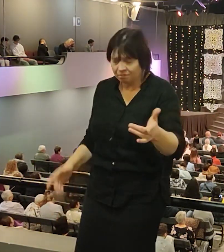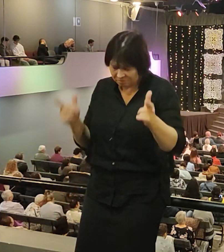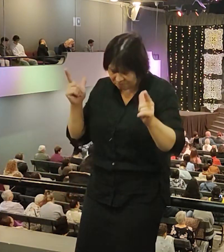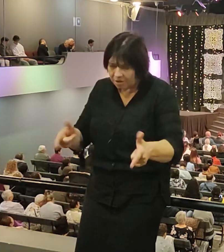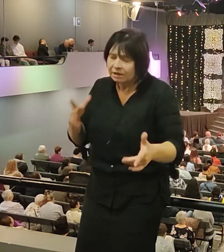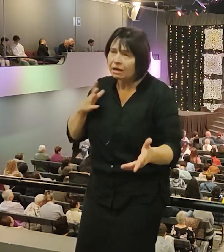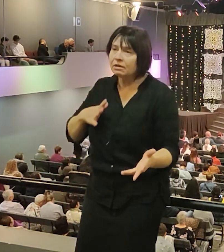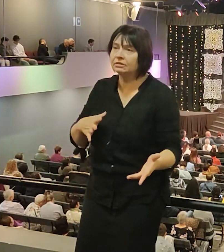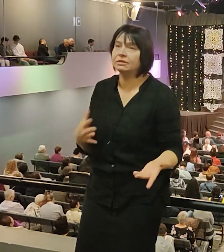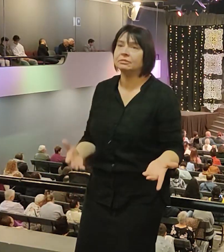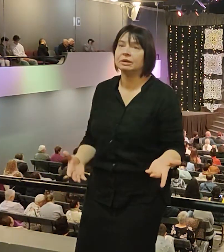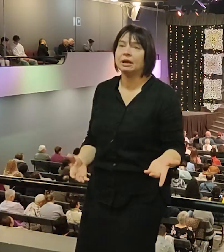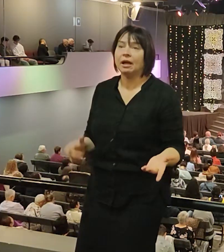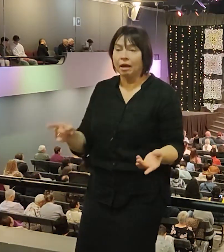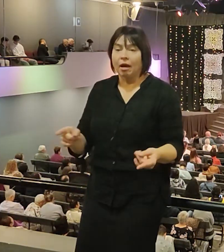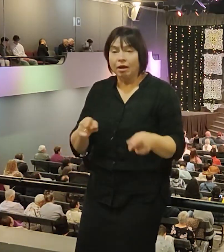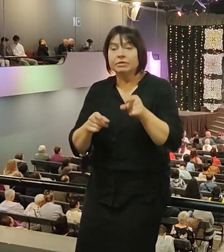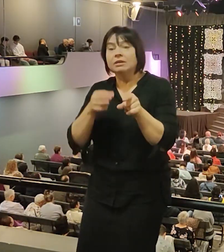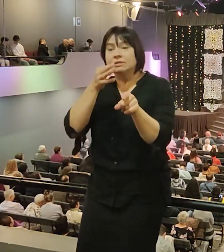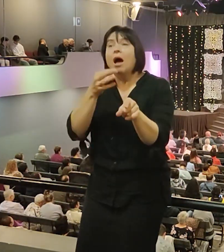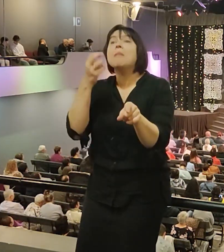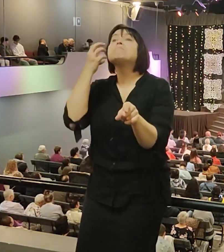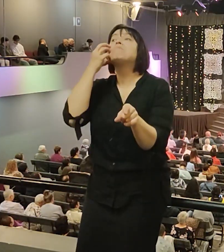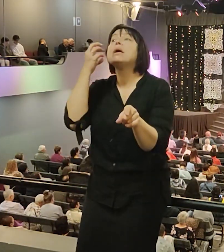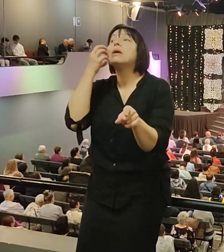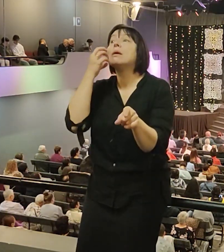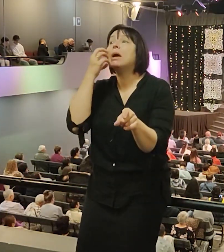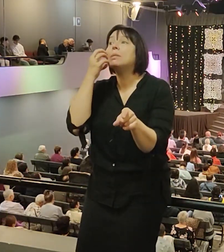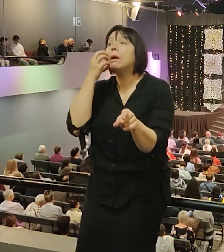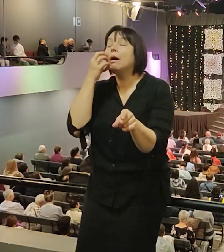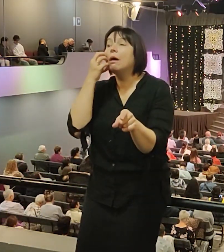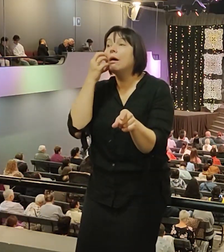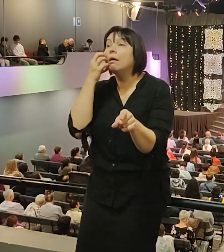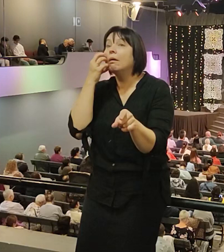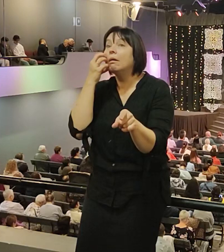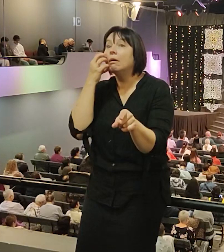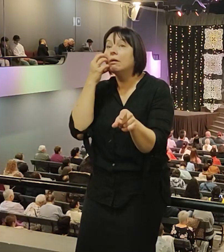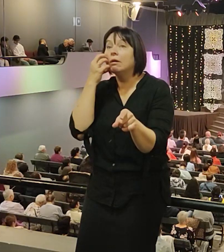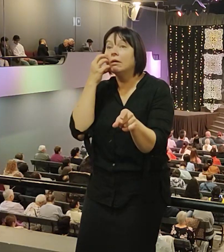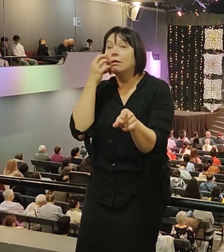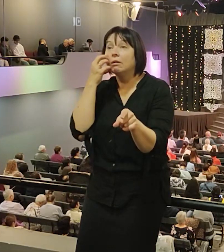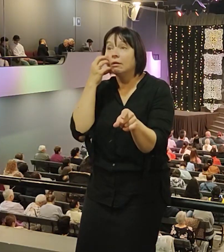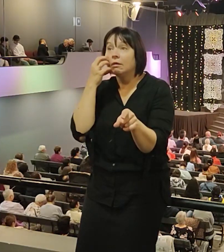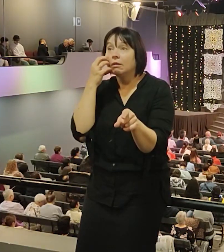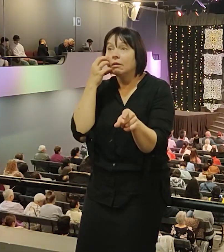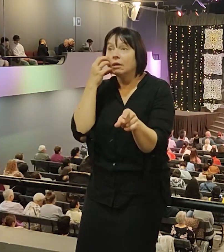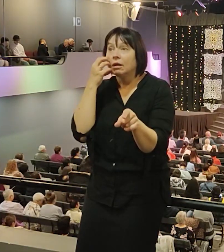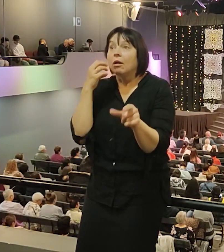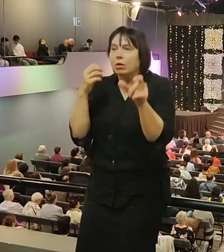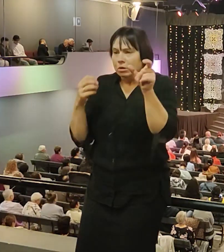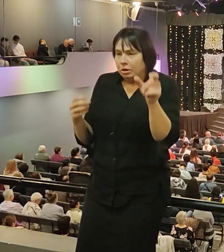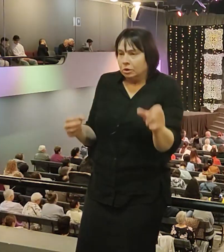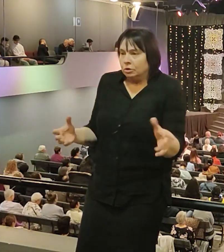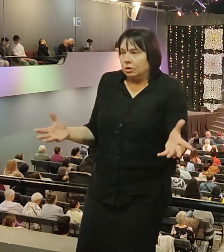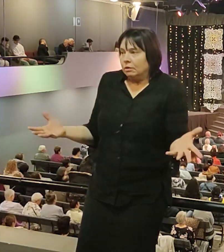Когда она этому сказала, понятия не имею. когда Мария сказала ему, что она беременная. Какой вызов для человека